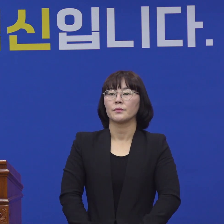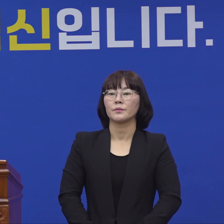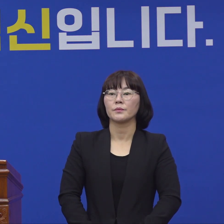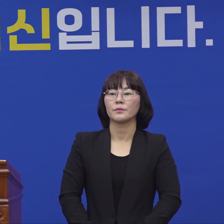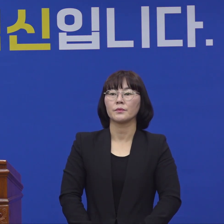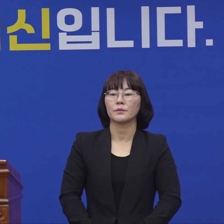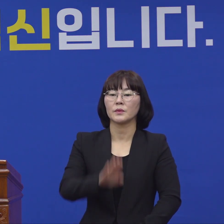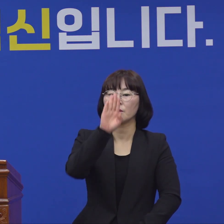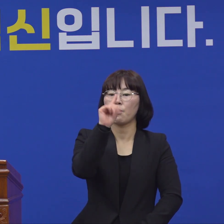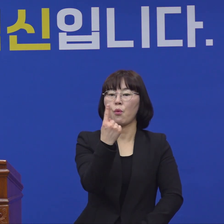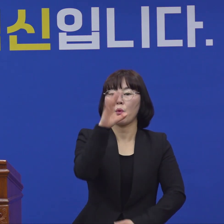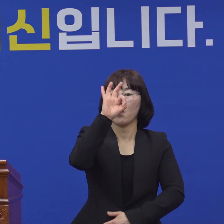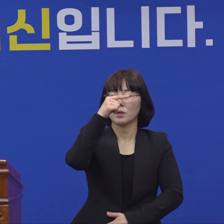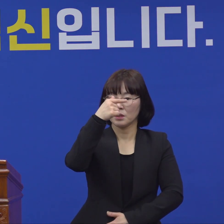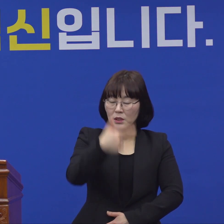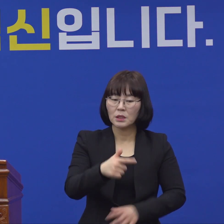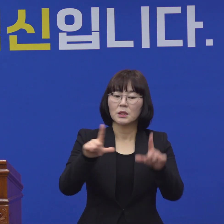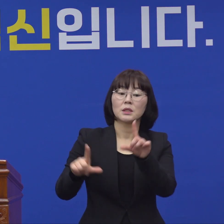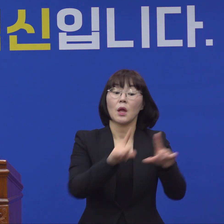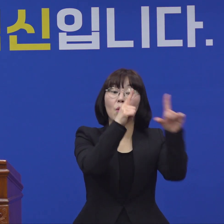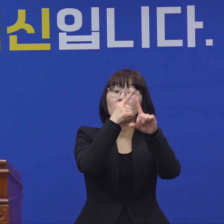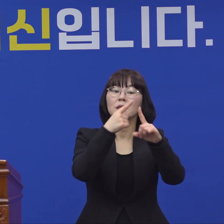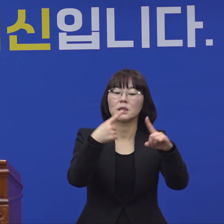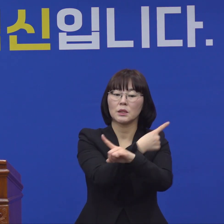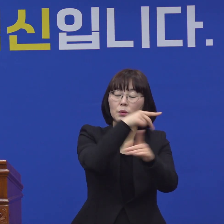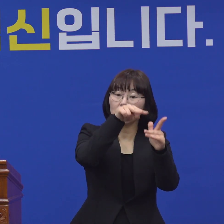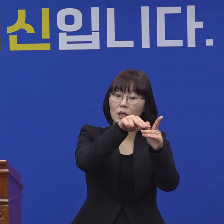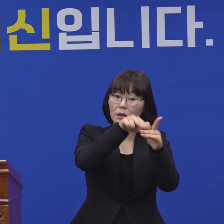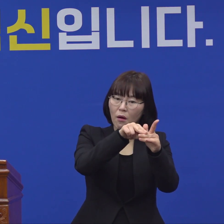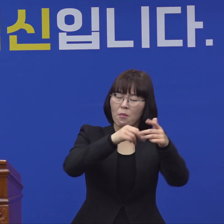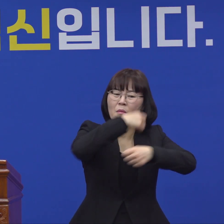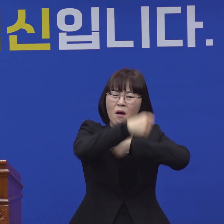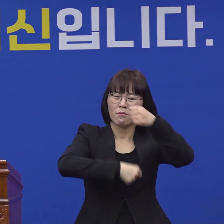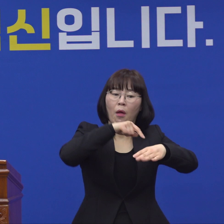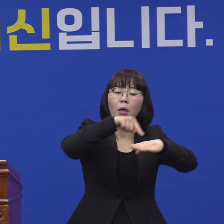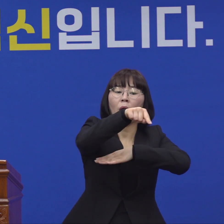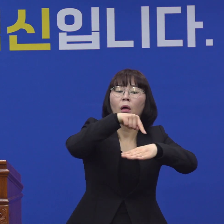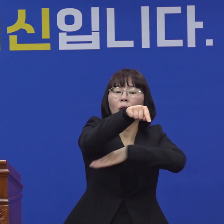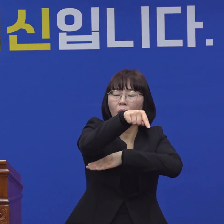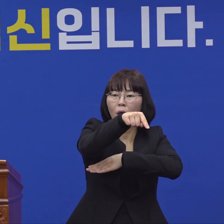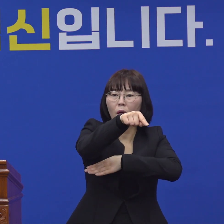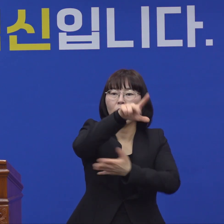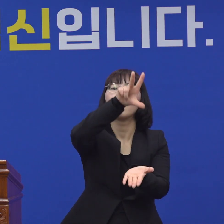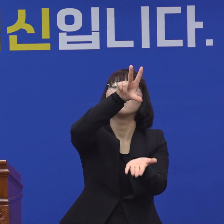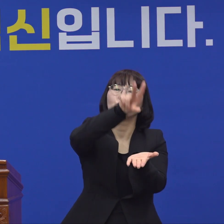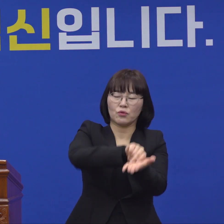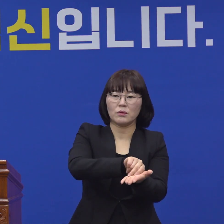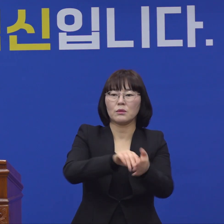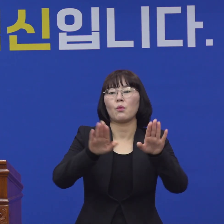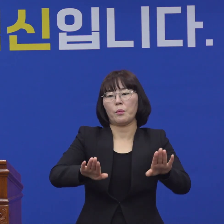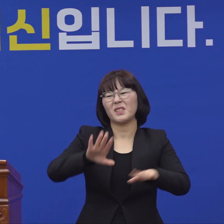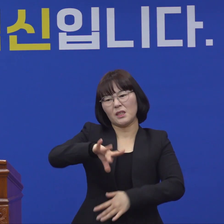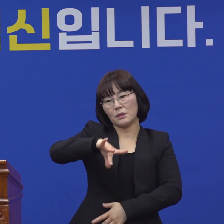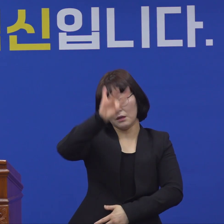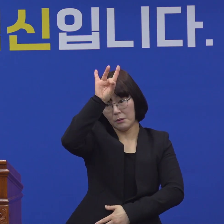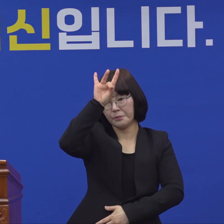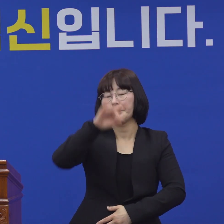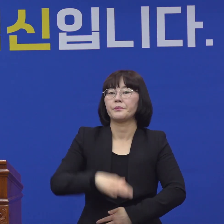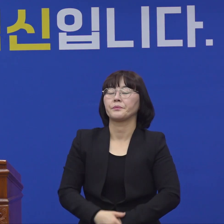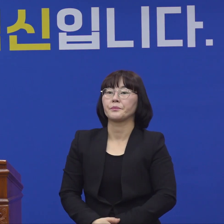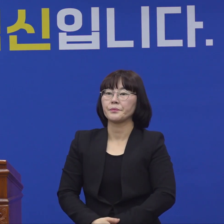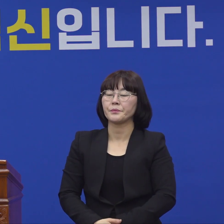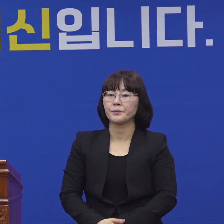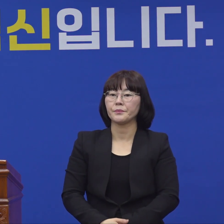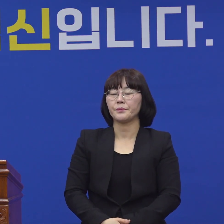이 본 사건 이외에 생활치료센터에서 이탈했다는 보고는 제가 받아본 적은 없다는 말씀을 드리고요.